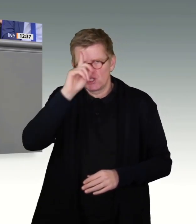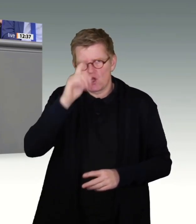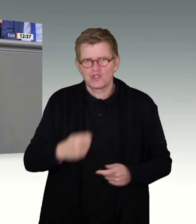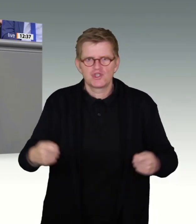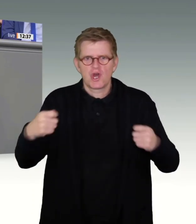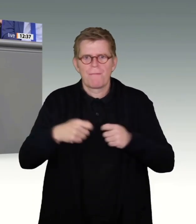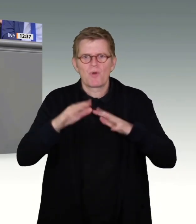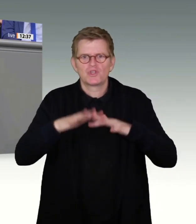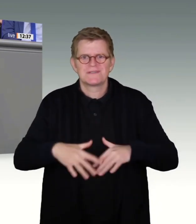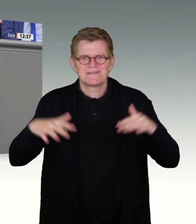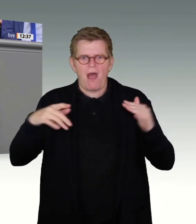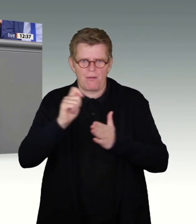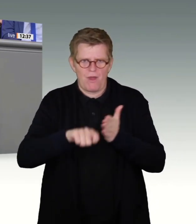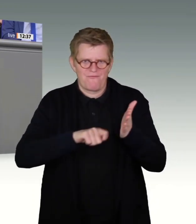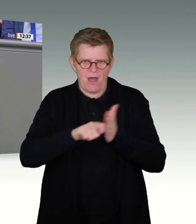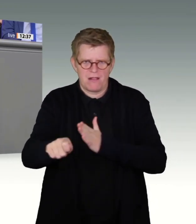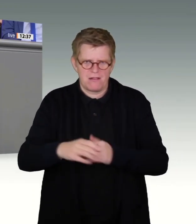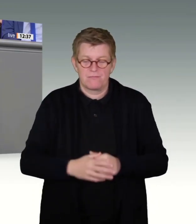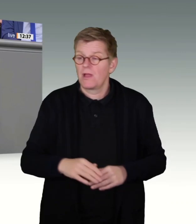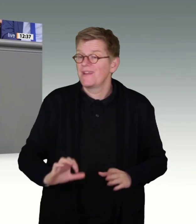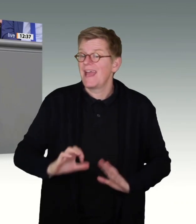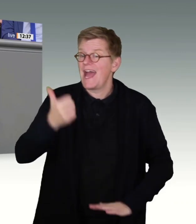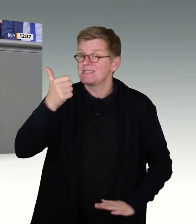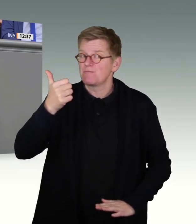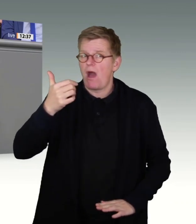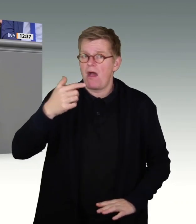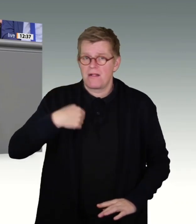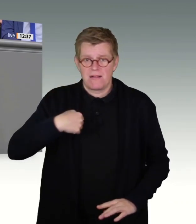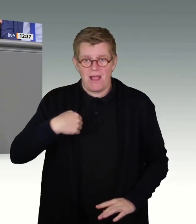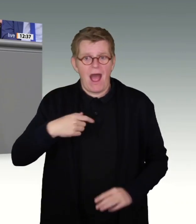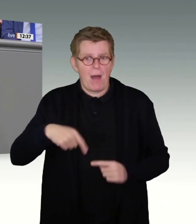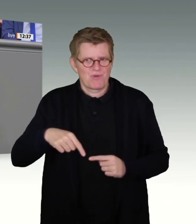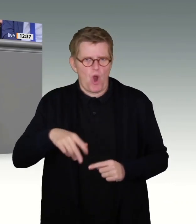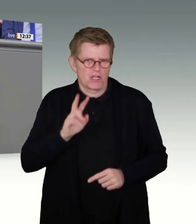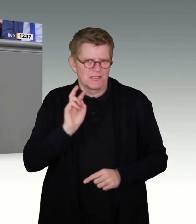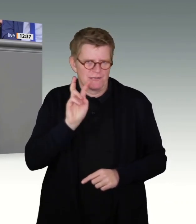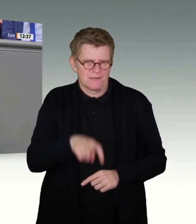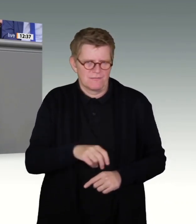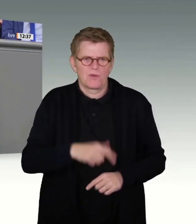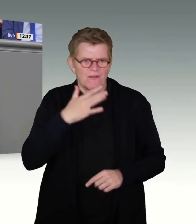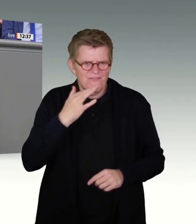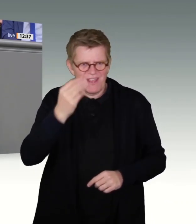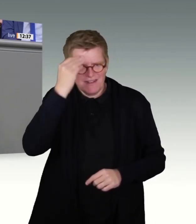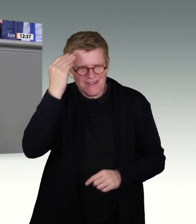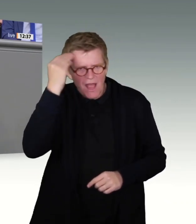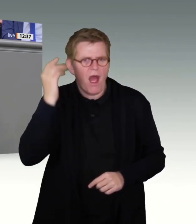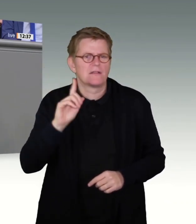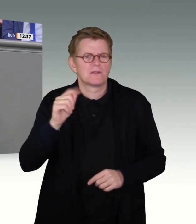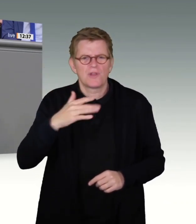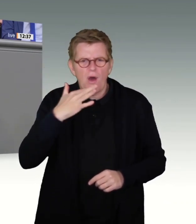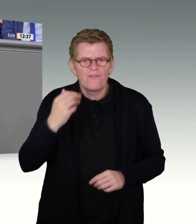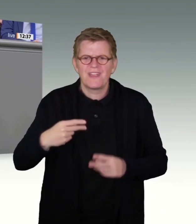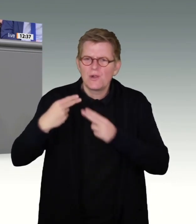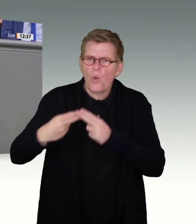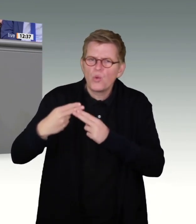wie ich haben in diesem Jahr sehr, sehr viel gelernt, auch viele Routinen. Auch die Routine, dass die